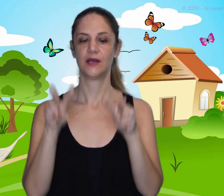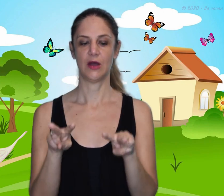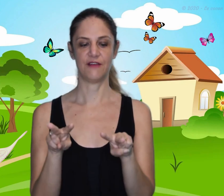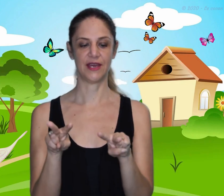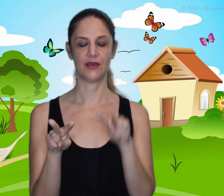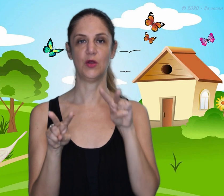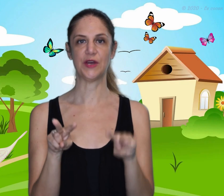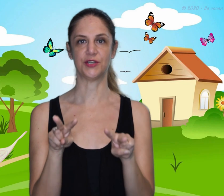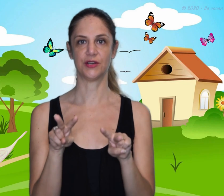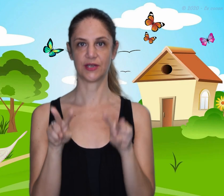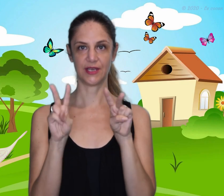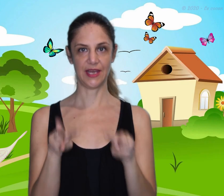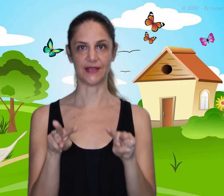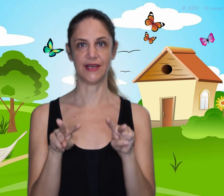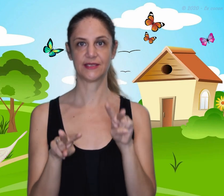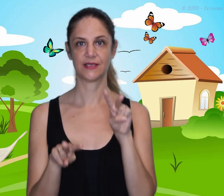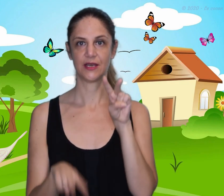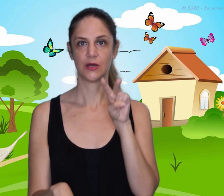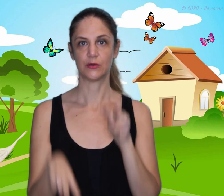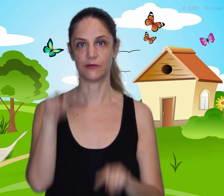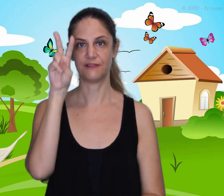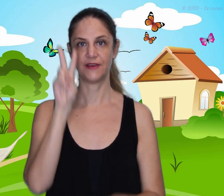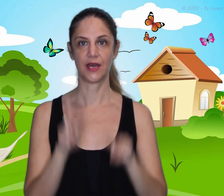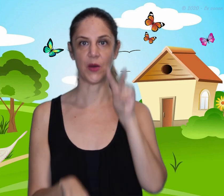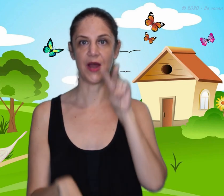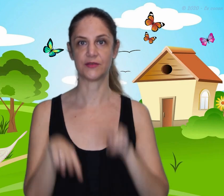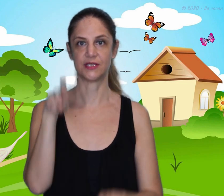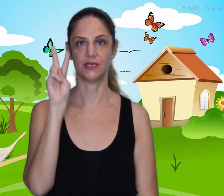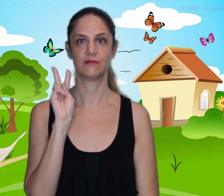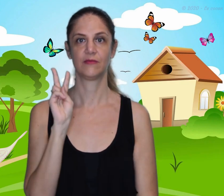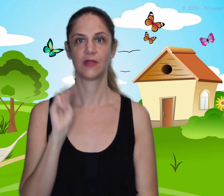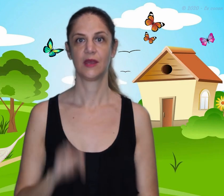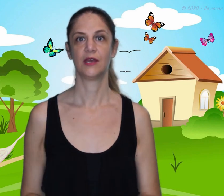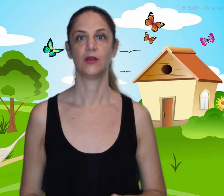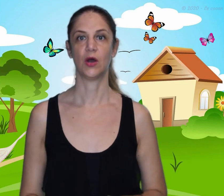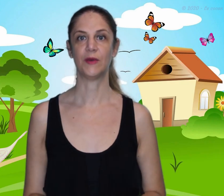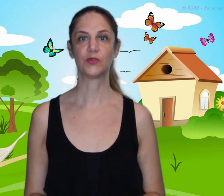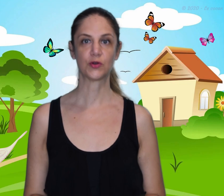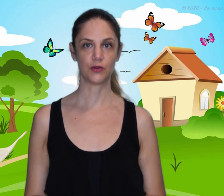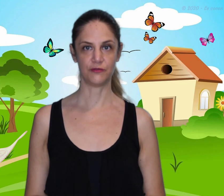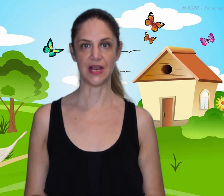Avec le majeur et l'index, on va faire un balancier. En même temps que village.